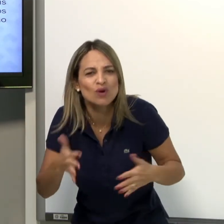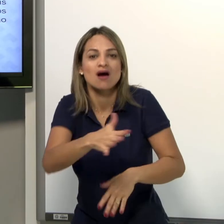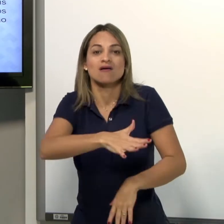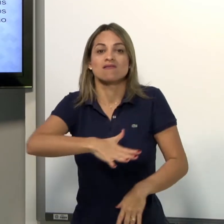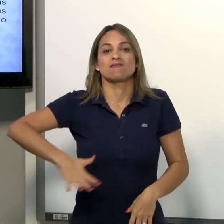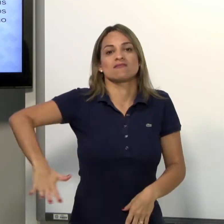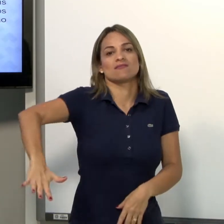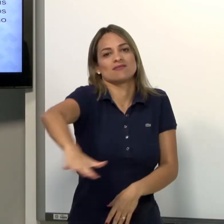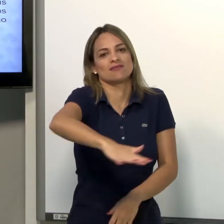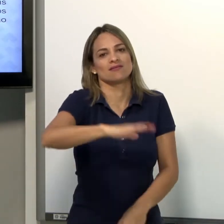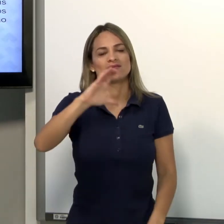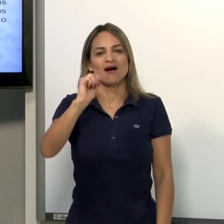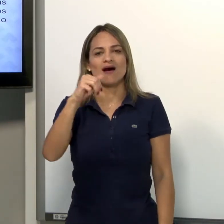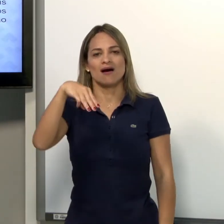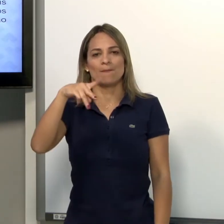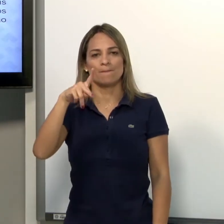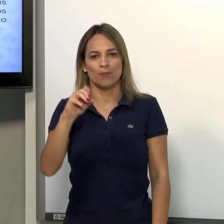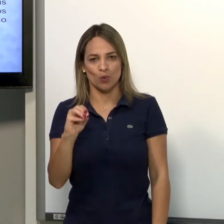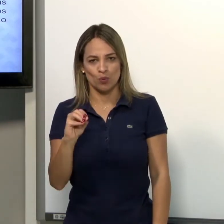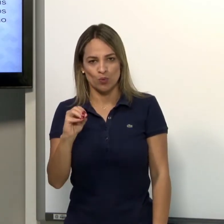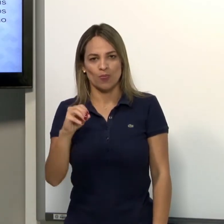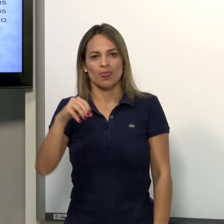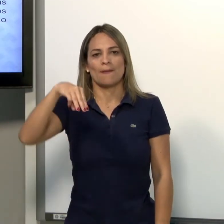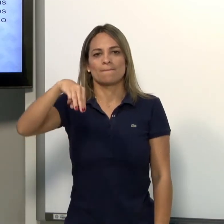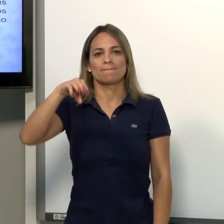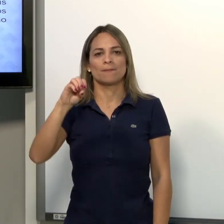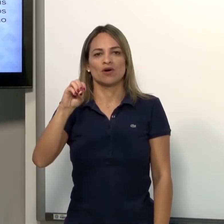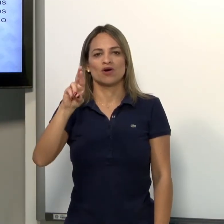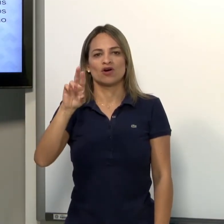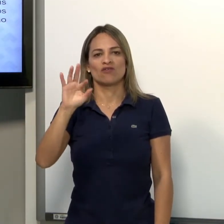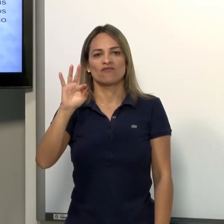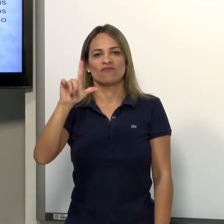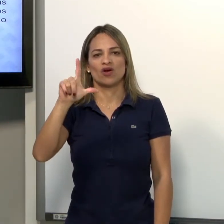a entrar no campo morfológico.